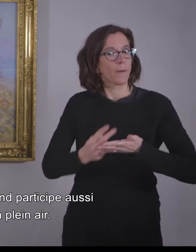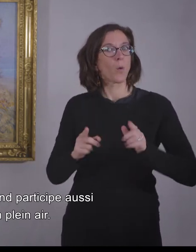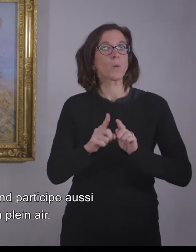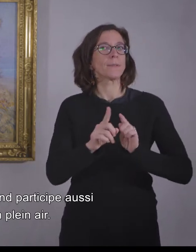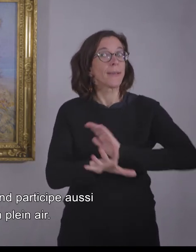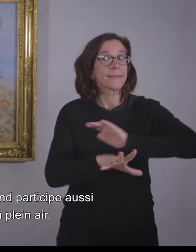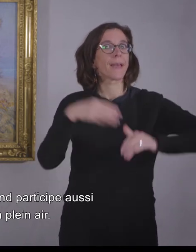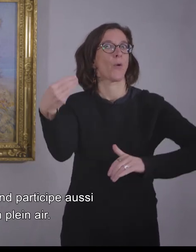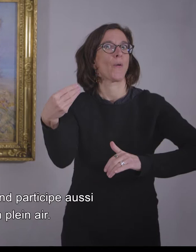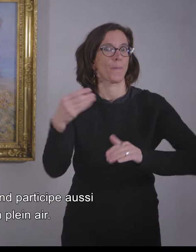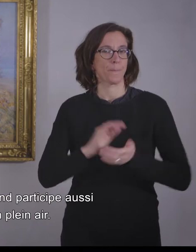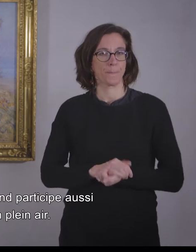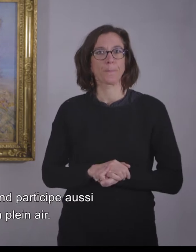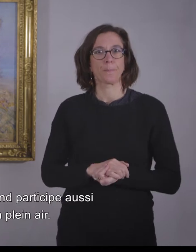air.